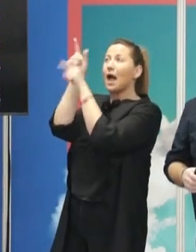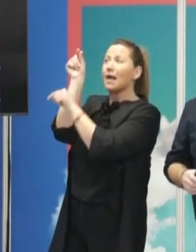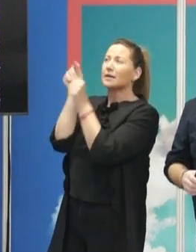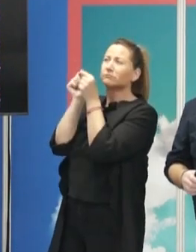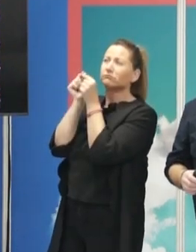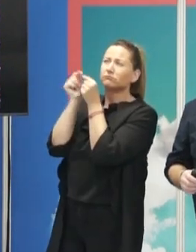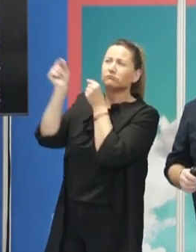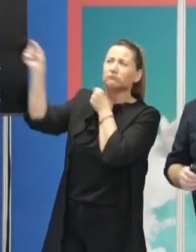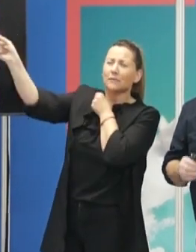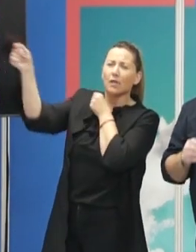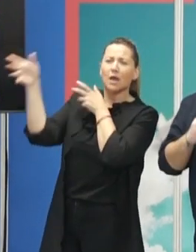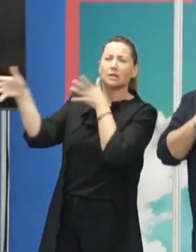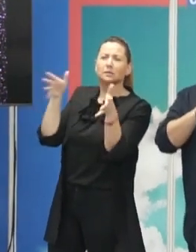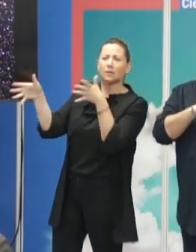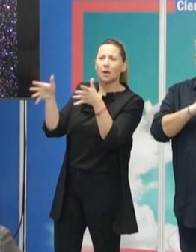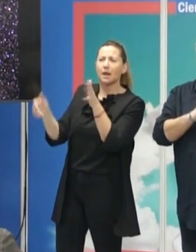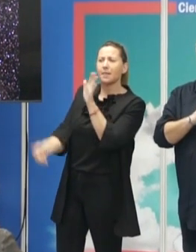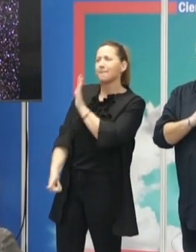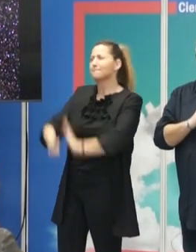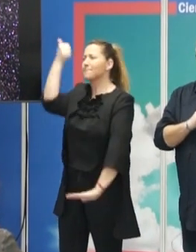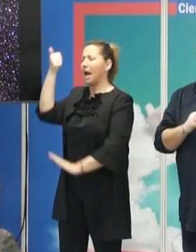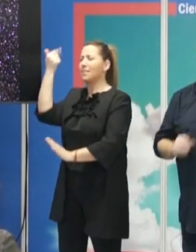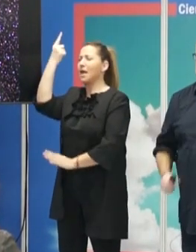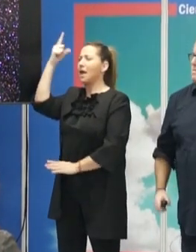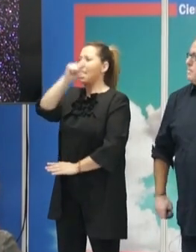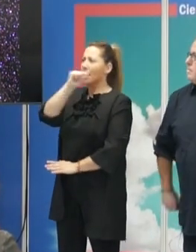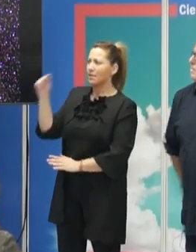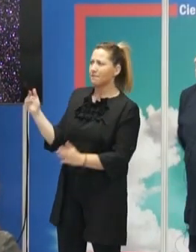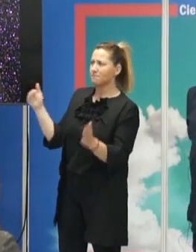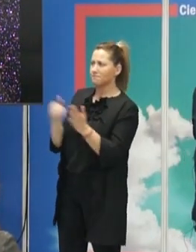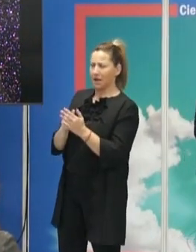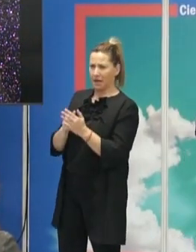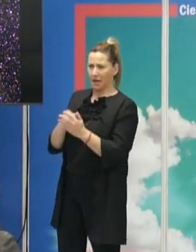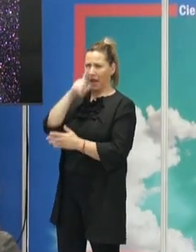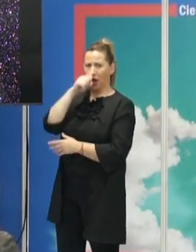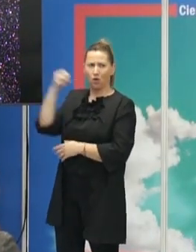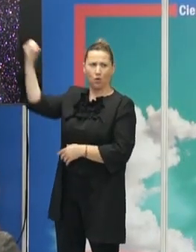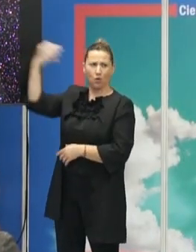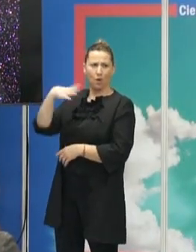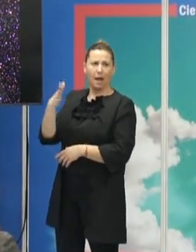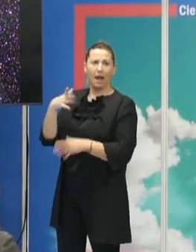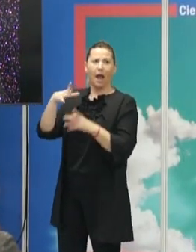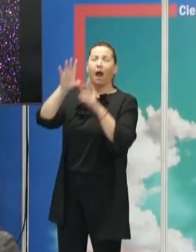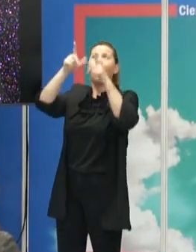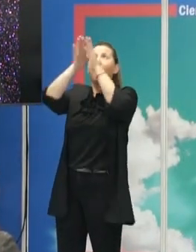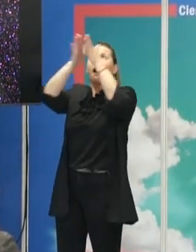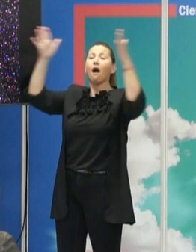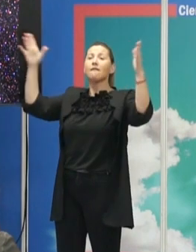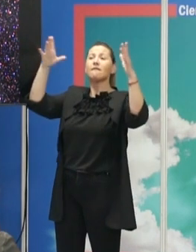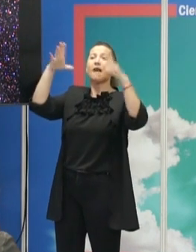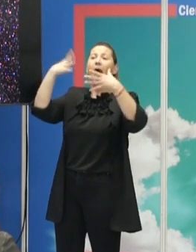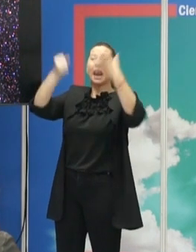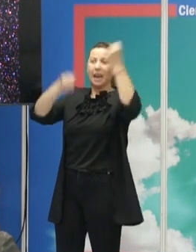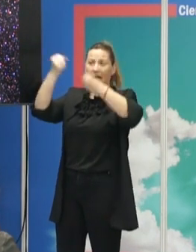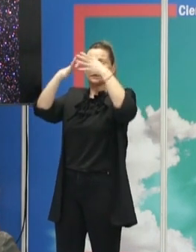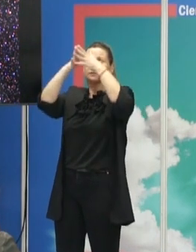temporales de más de 100.000 años luz, implica salir ya de nuestra galaxia. Nuestra galaxia, la Vía Láctea, tiene un diámetro de unos 50.000